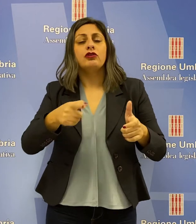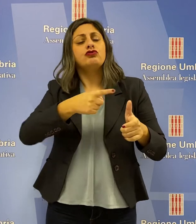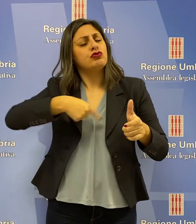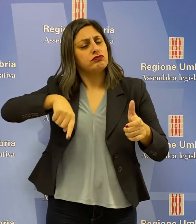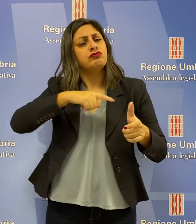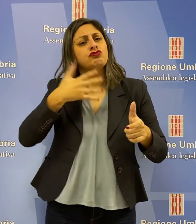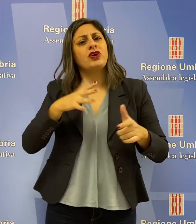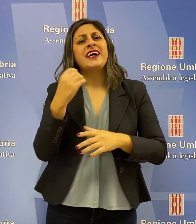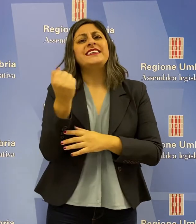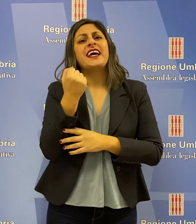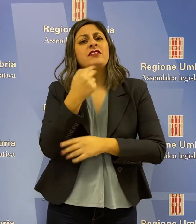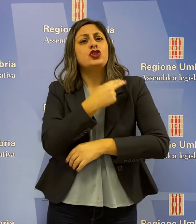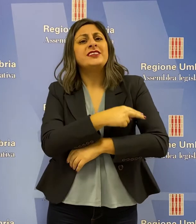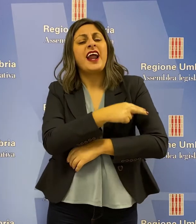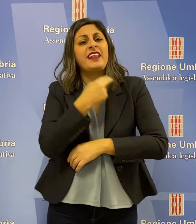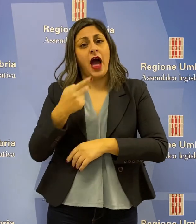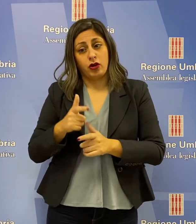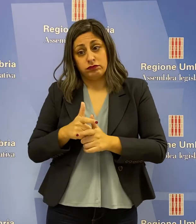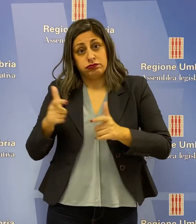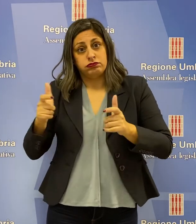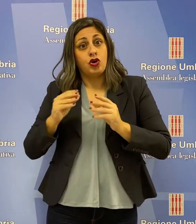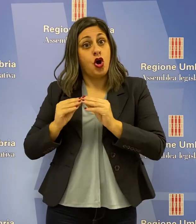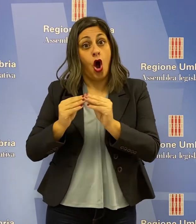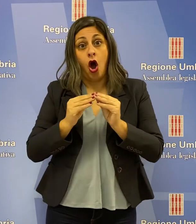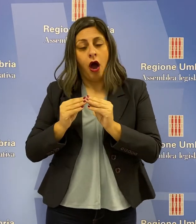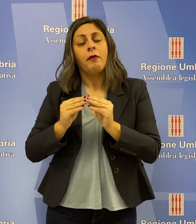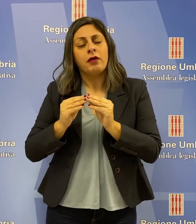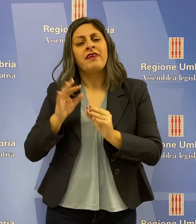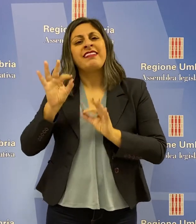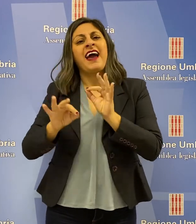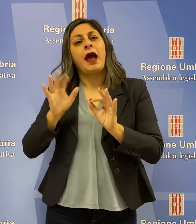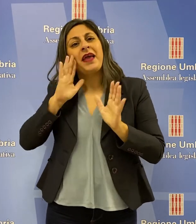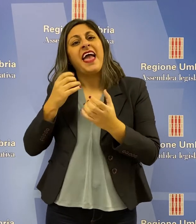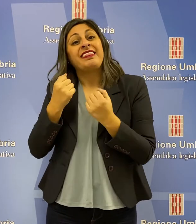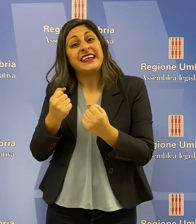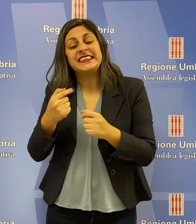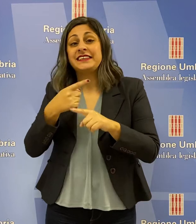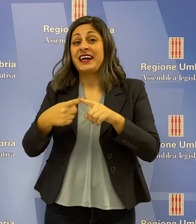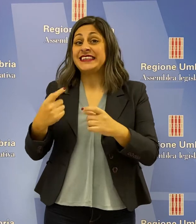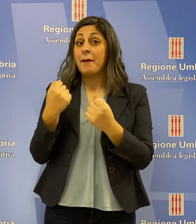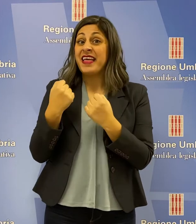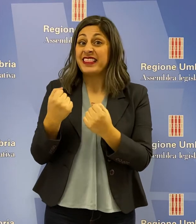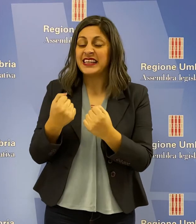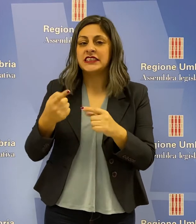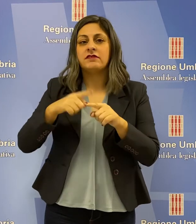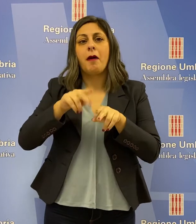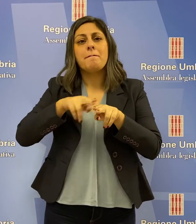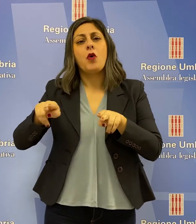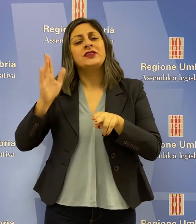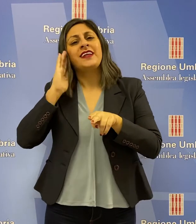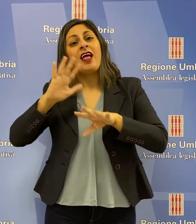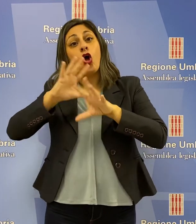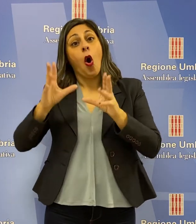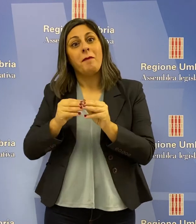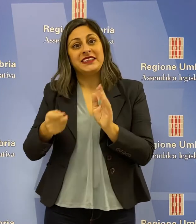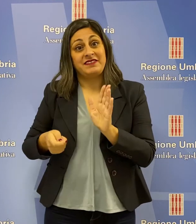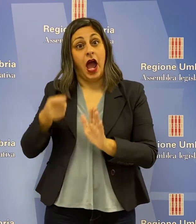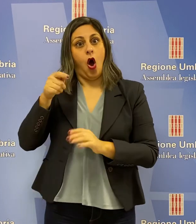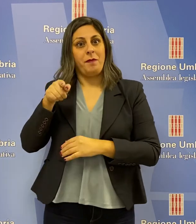potenziato i servizi sanitari, aumentando i posti di terapia intensiva, semi-intensiva e i posti letto complessivi. L'allestimento dell